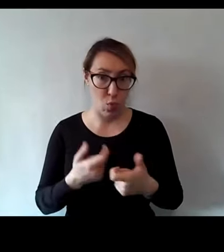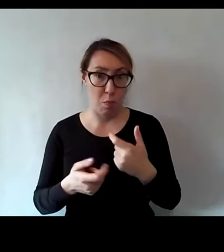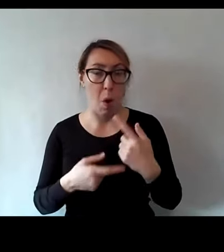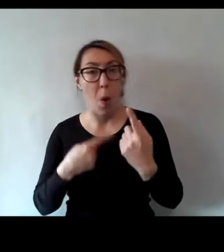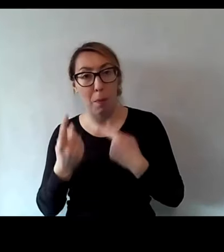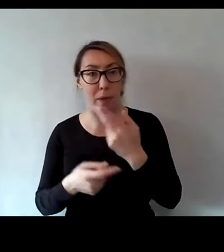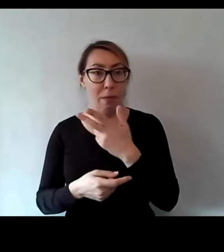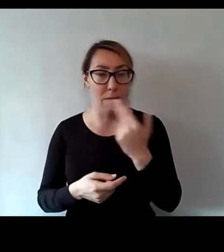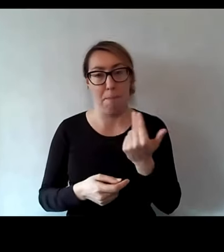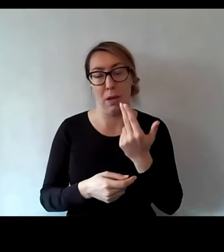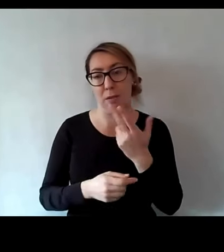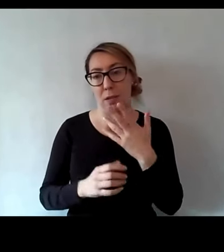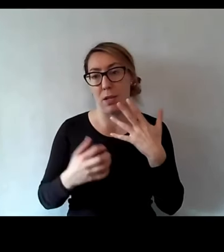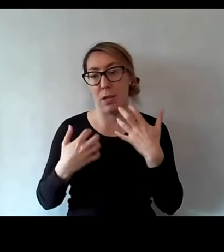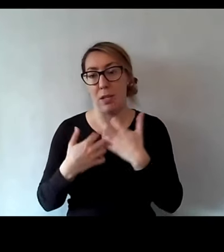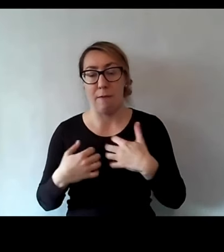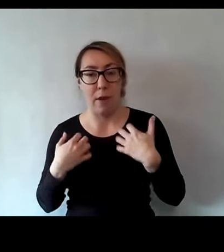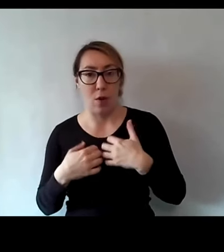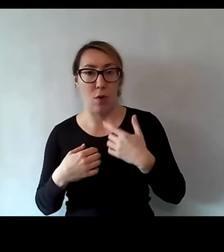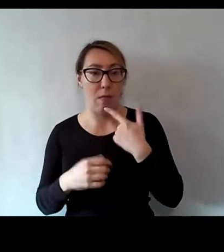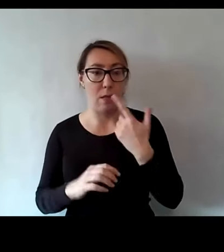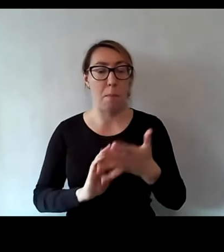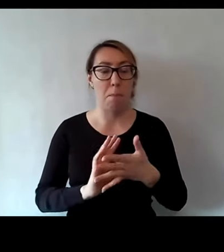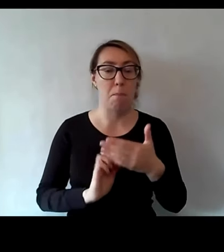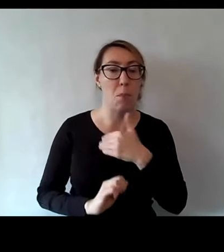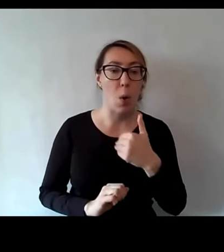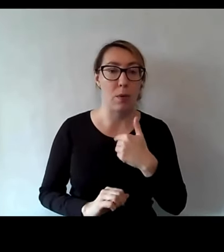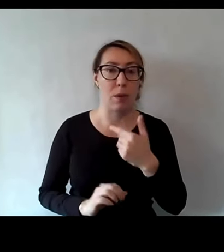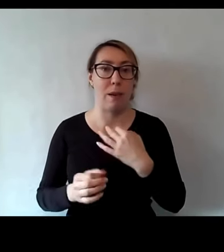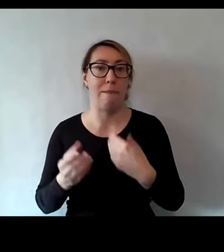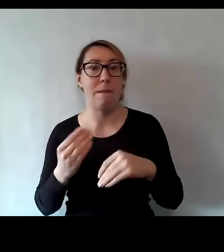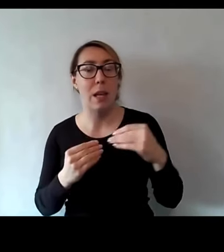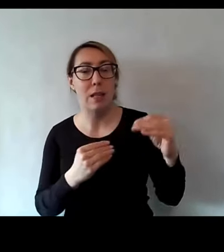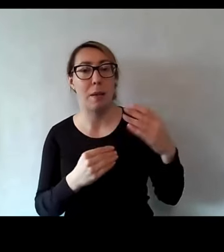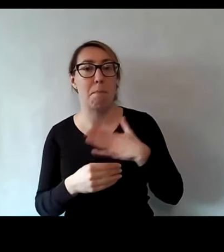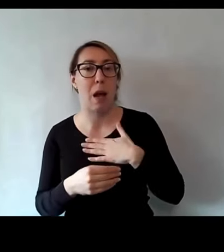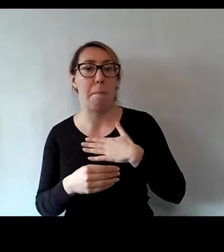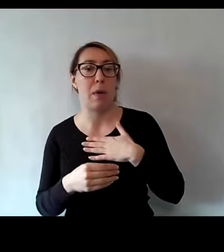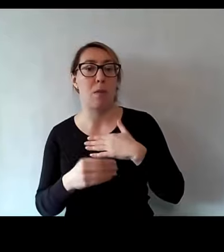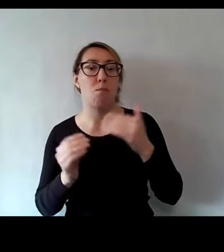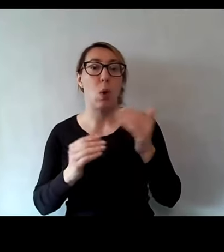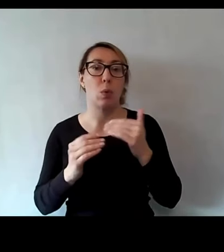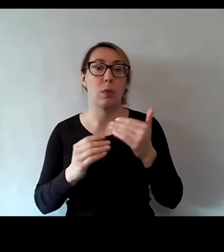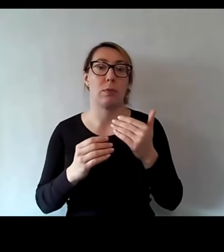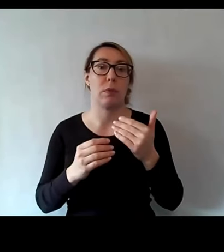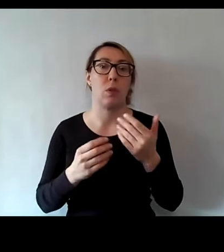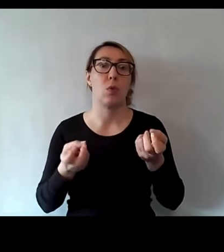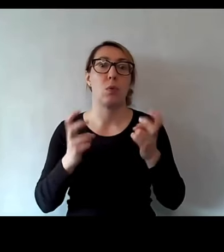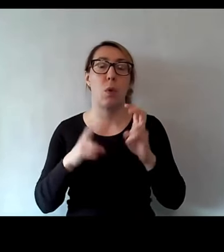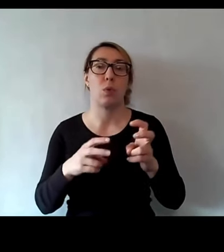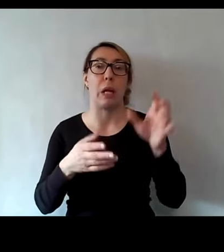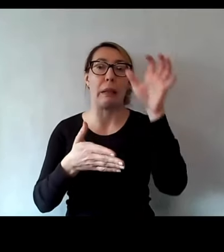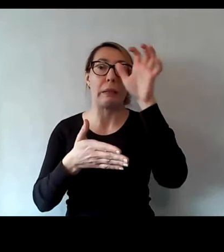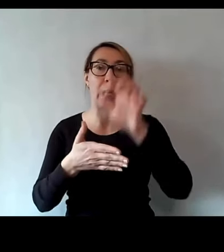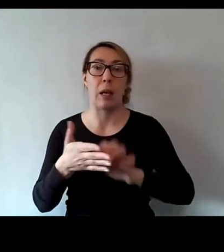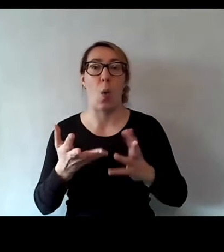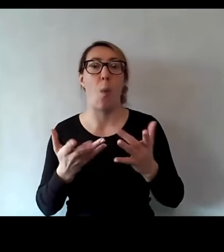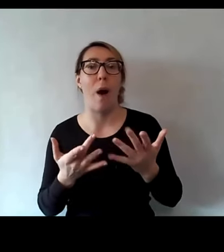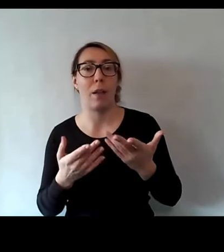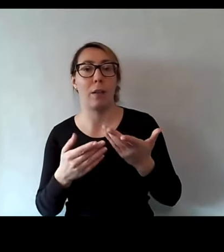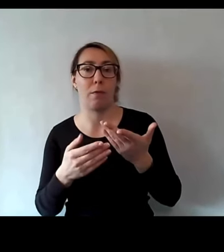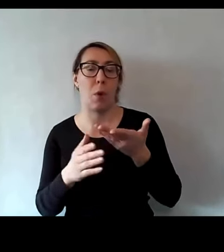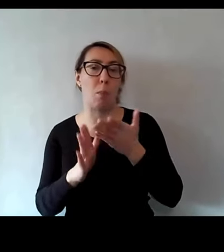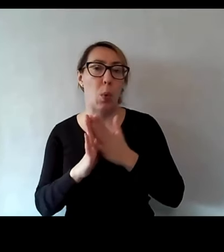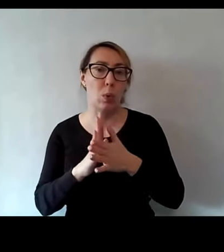o zwierzątkach krótko. W języku polskim teraz mamy coraz więcej narzędzi, które pozwalają nam stworzyć teksty łatwe, nieproste, zgodnie